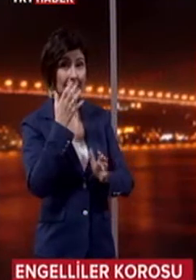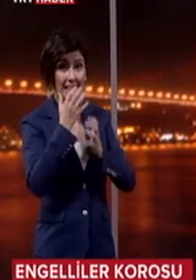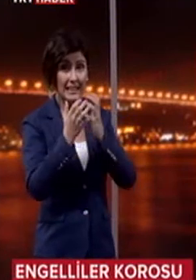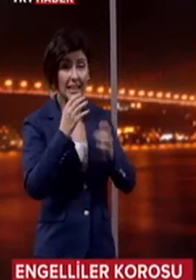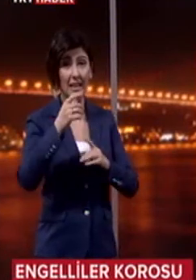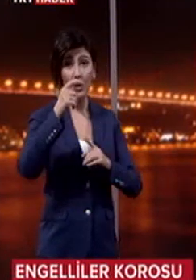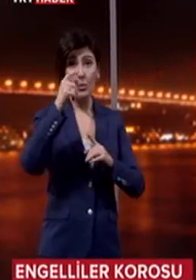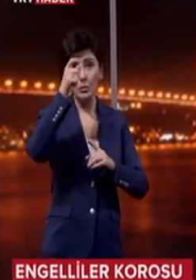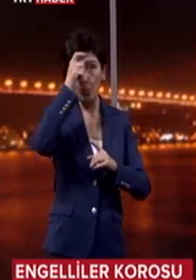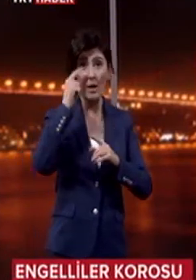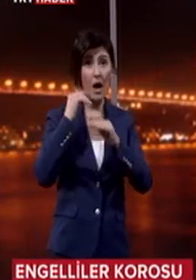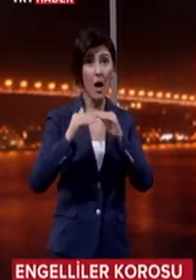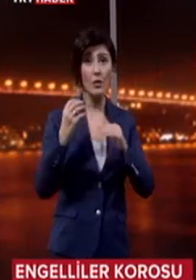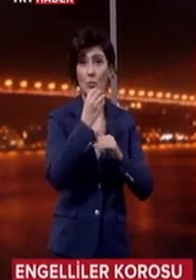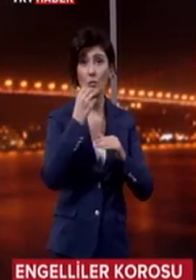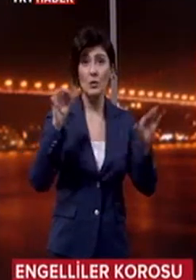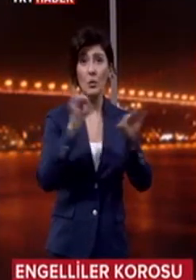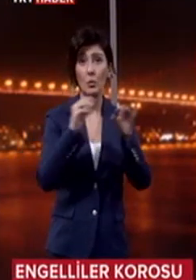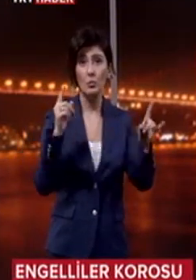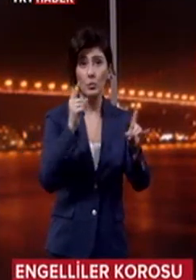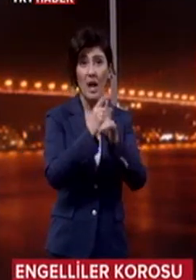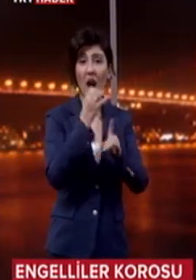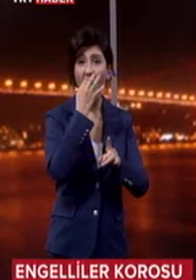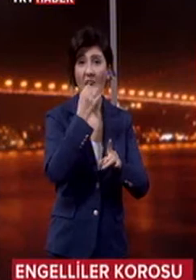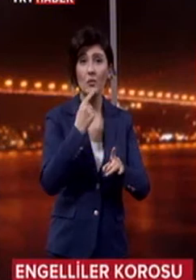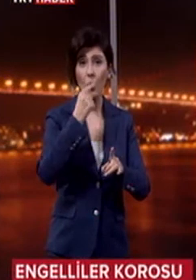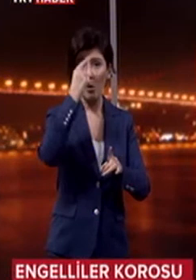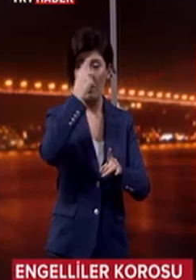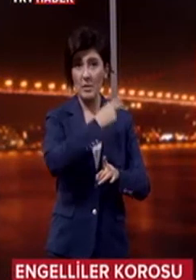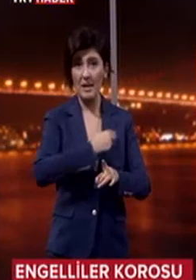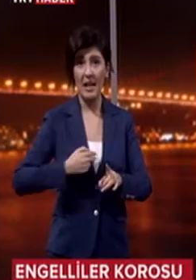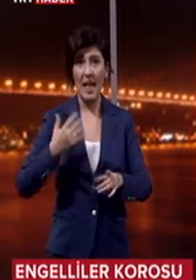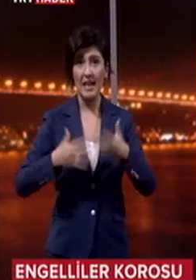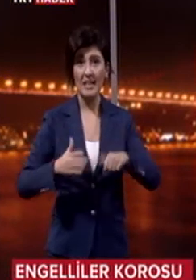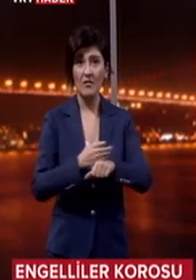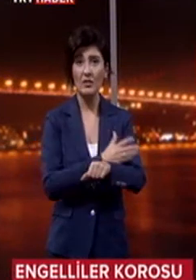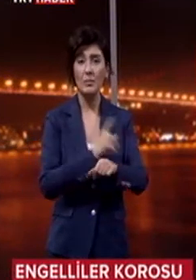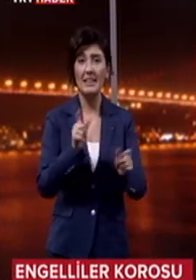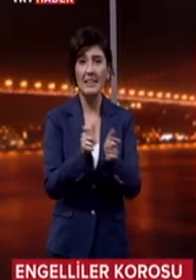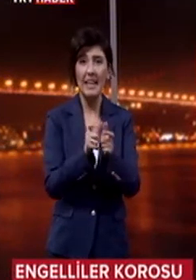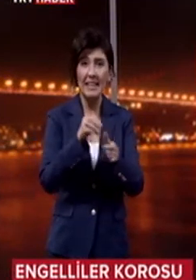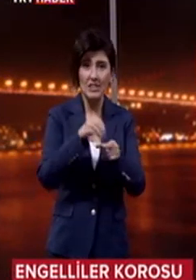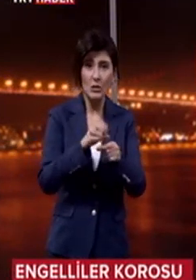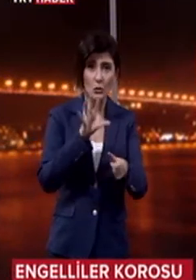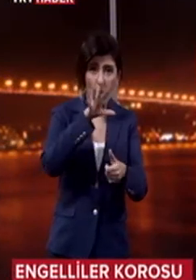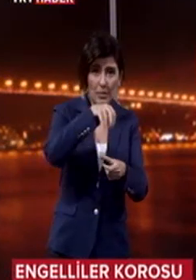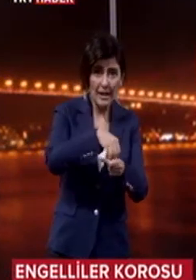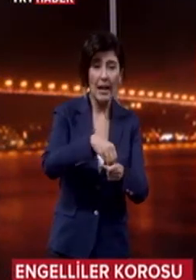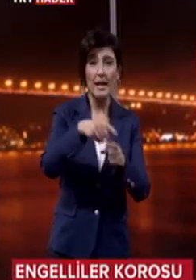Halk Müziği Korosu'nda buluşturmuş. Ankara'nın Gölbaşı Belediyesi engelli vatandaşları bir dernek altında toplayarak Türk Halk Müziği Korosu